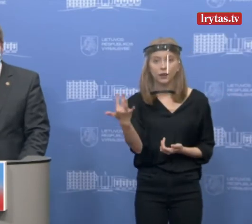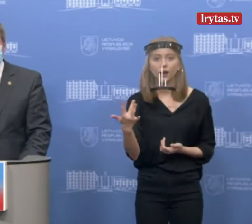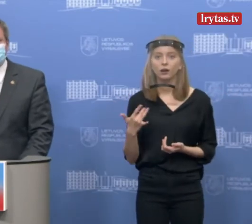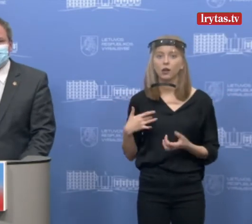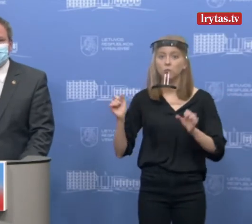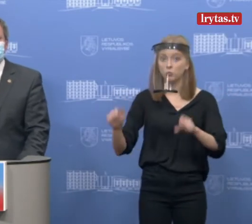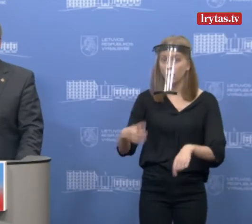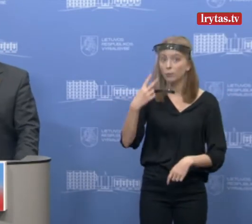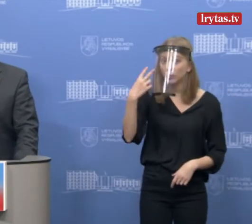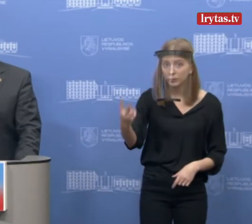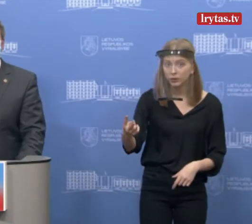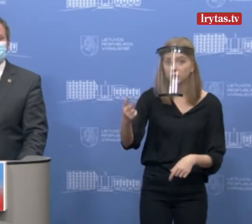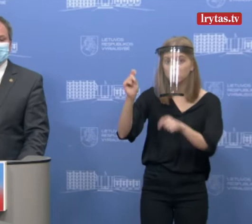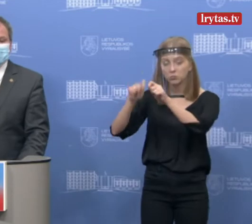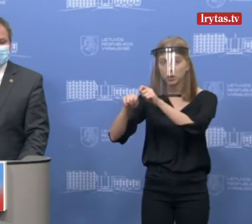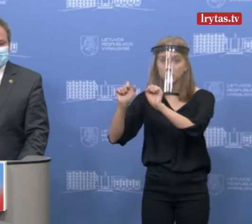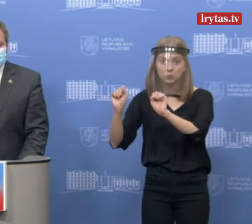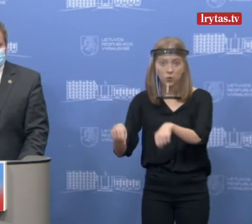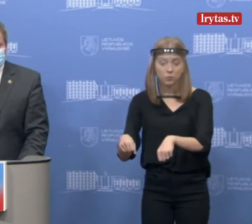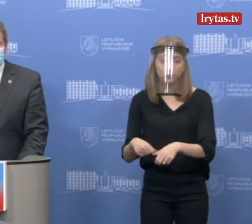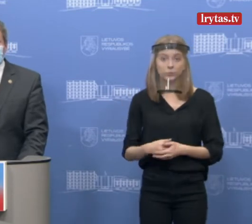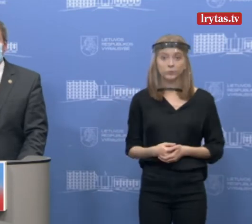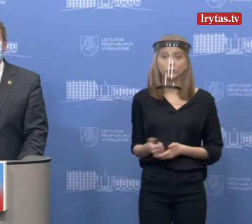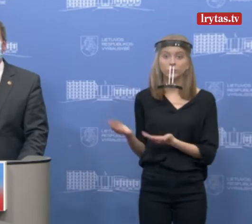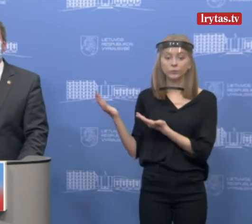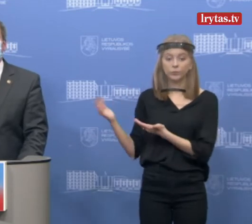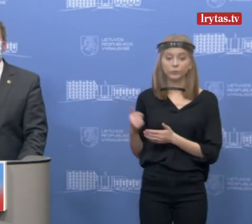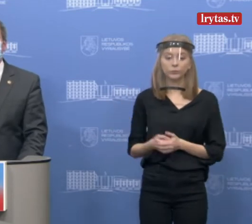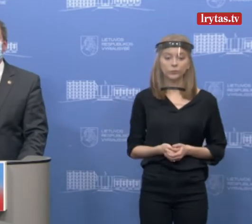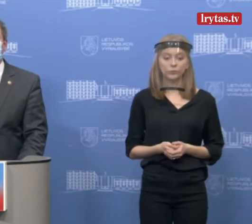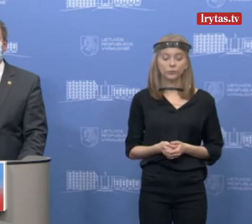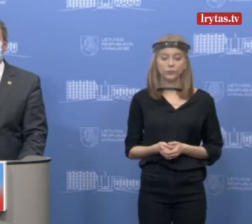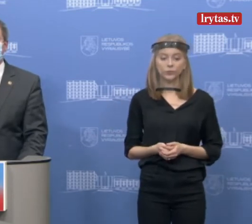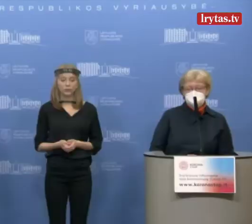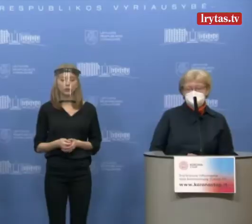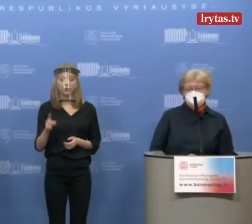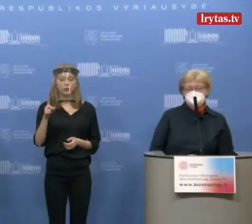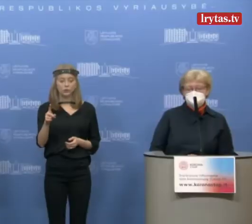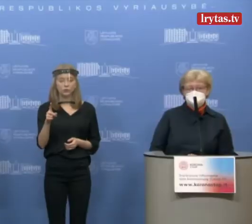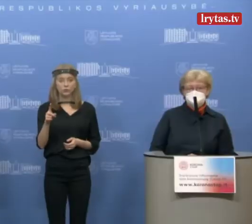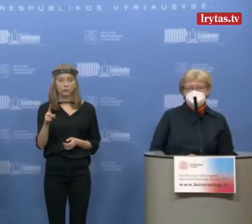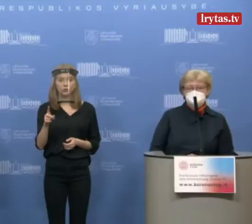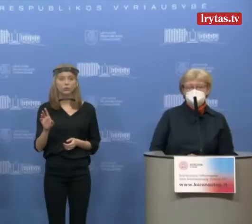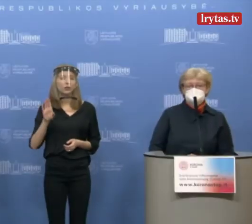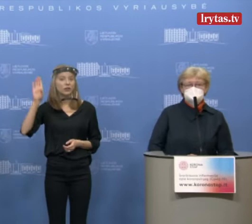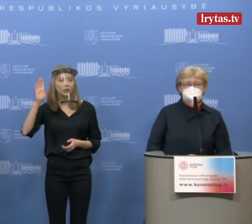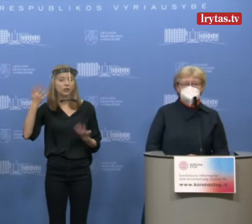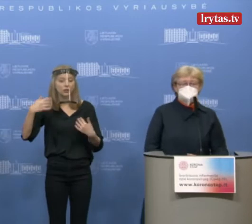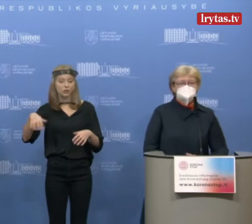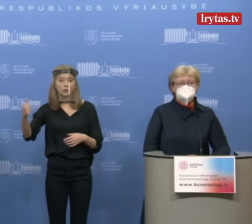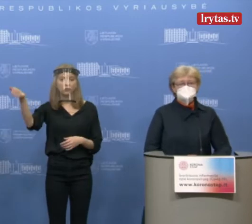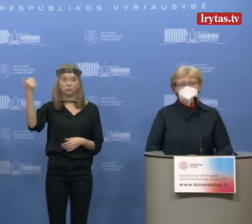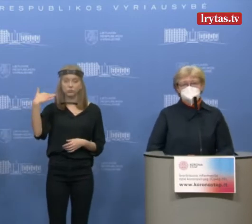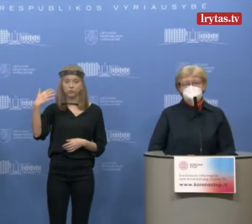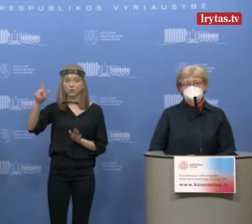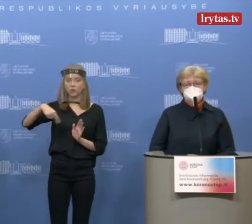kiek dar ketinama išleista, tai čia pradžiai tiek aš po to dar pratesu. Jo, žiūrėkit, jūsų klausimą uždavėt jau ryte, jūsų kolega. Aš